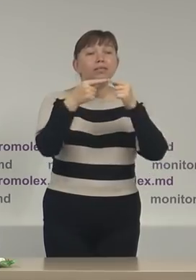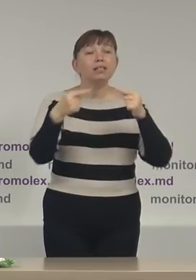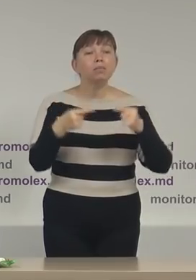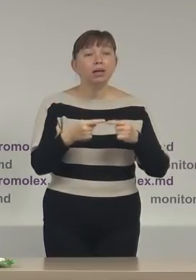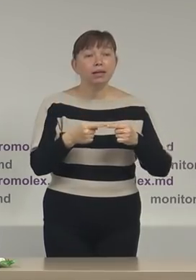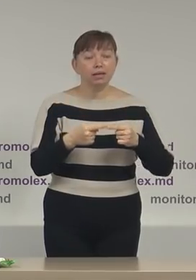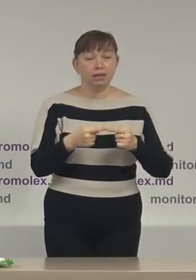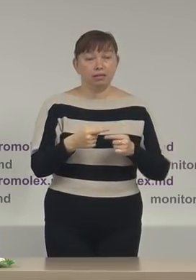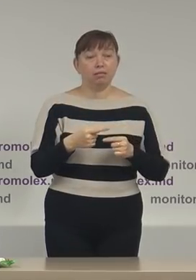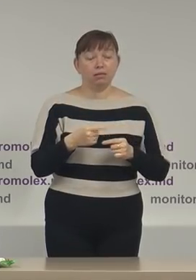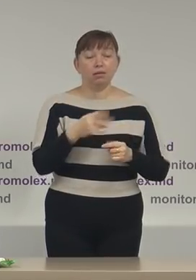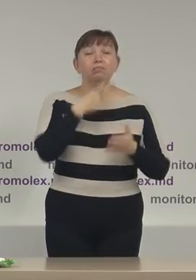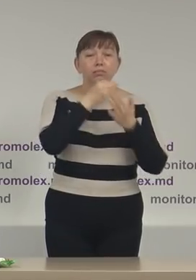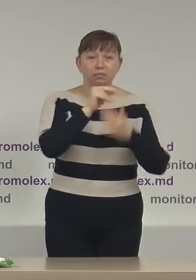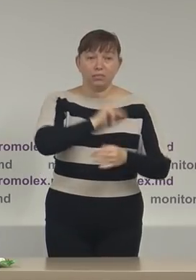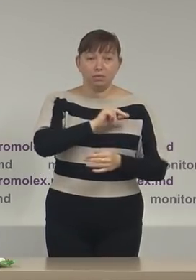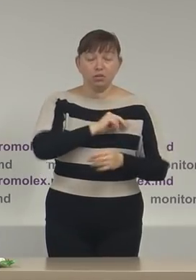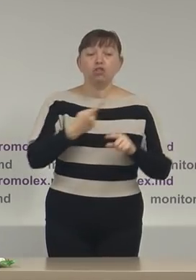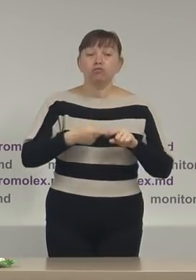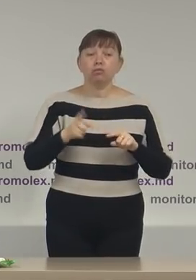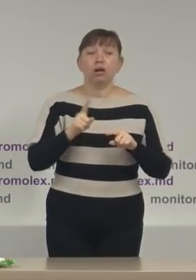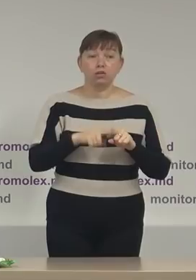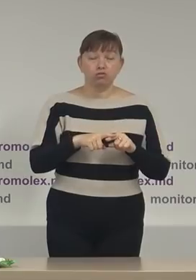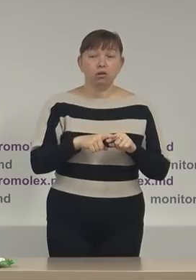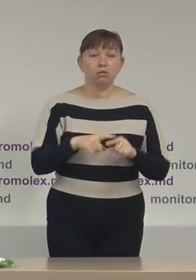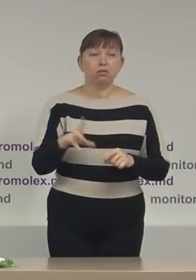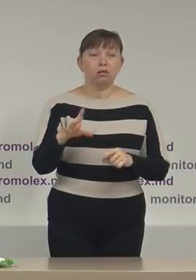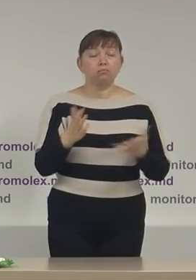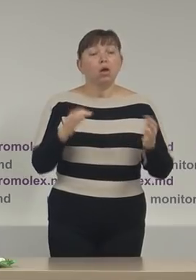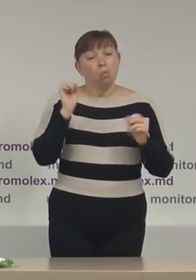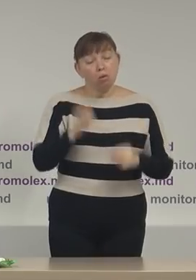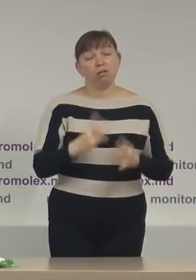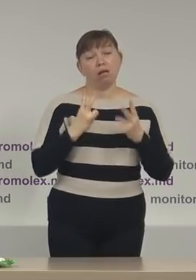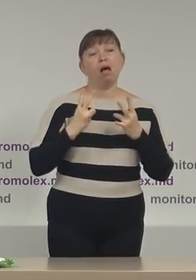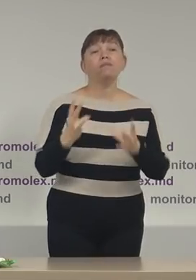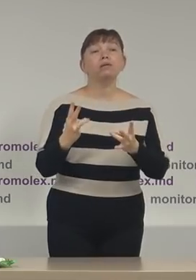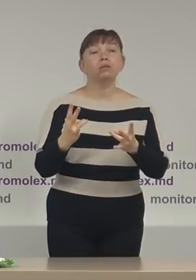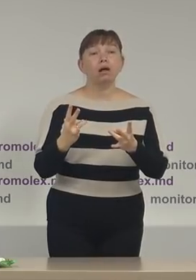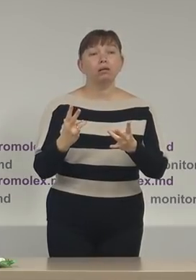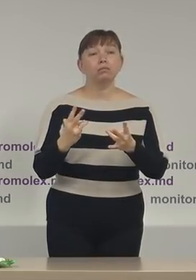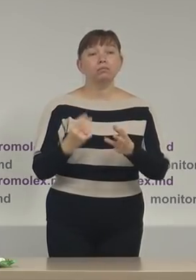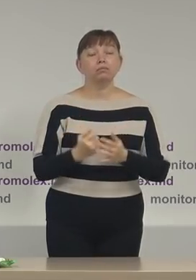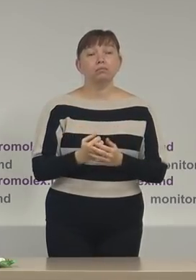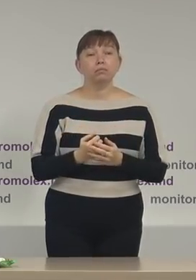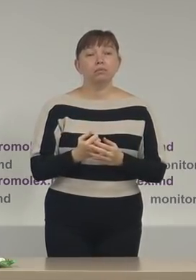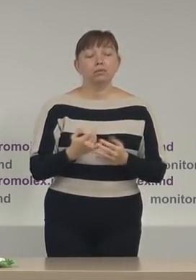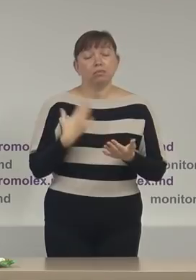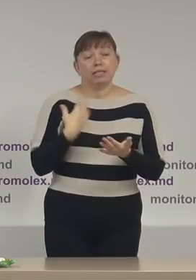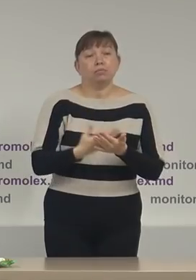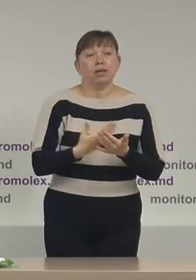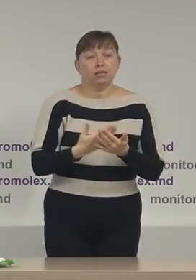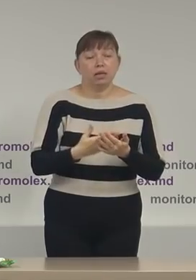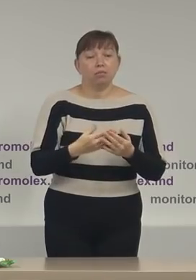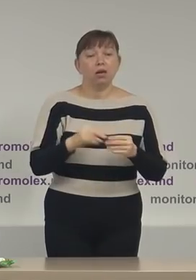de activitate și acest lucru cumva poate afecta, spre exemplu,